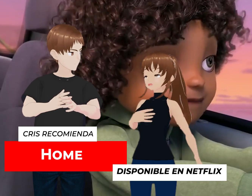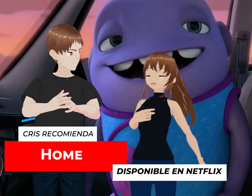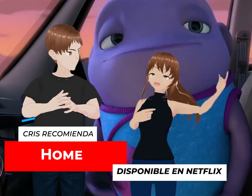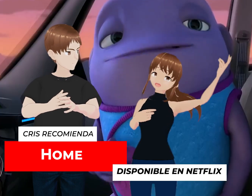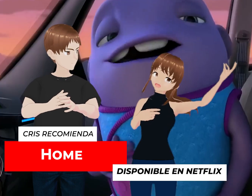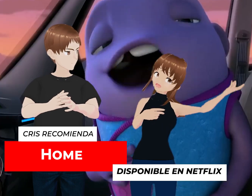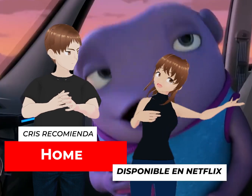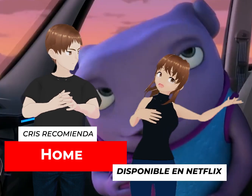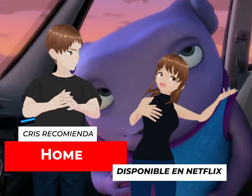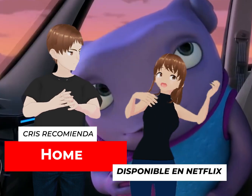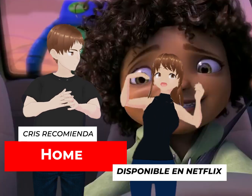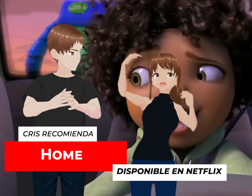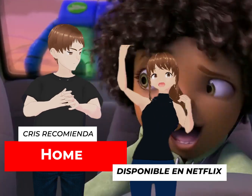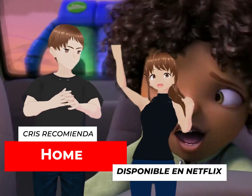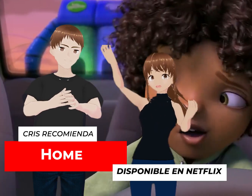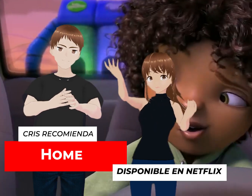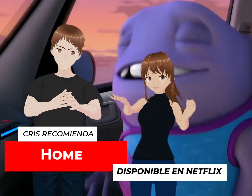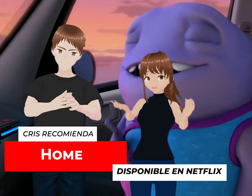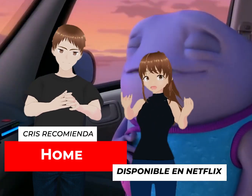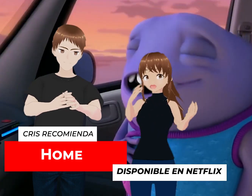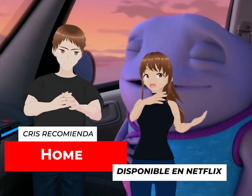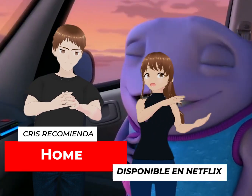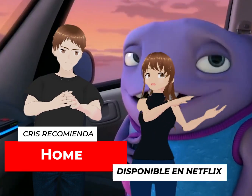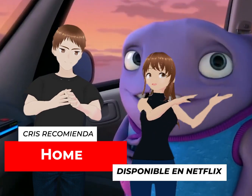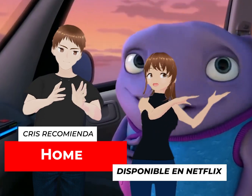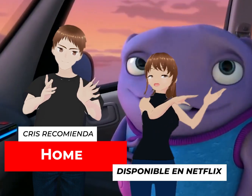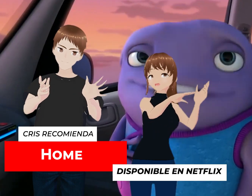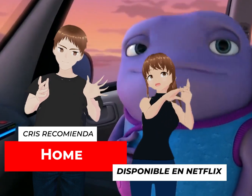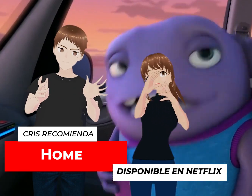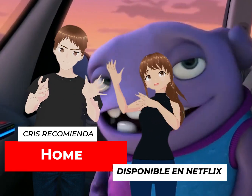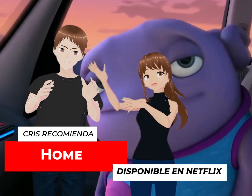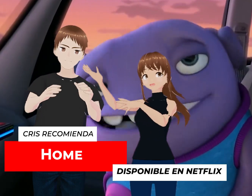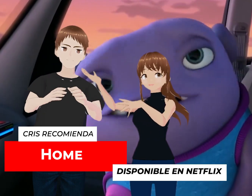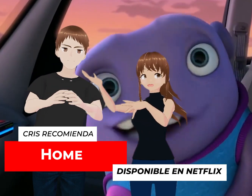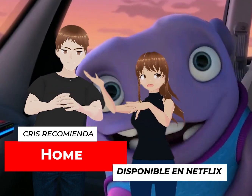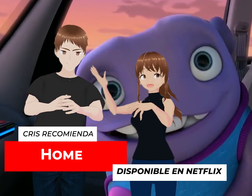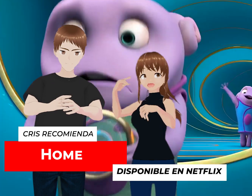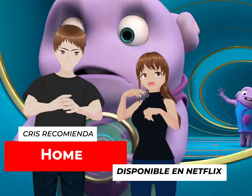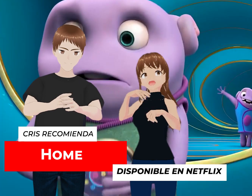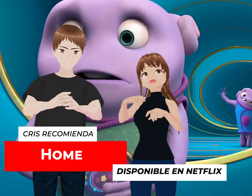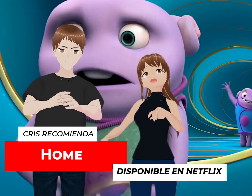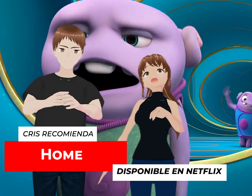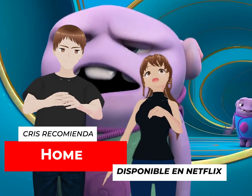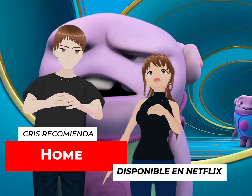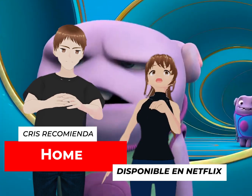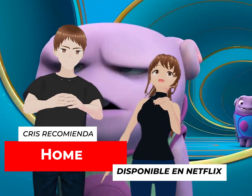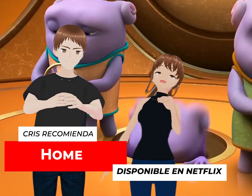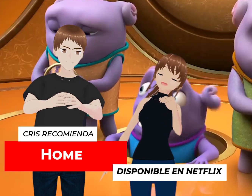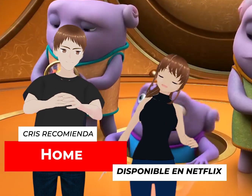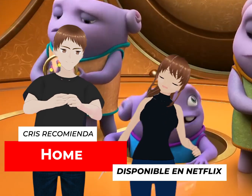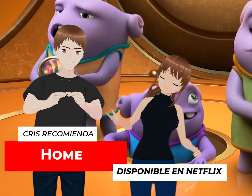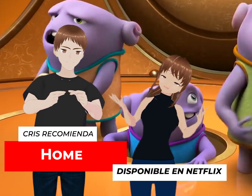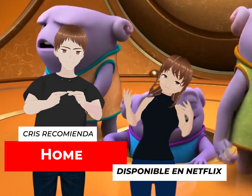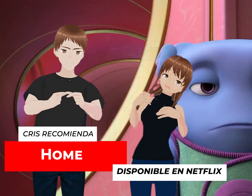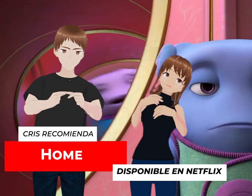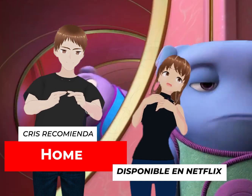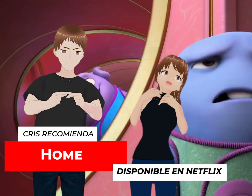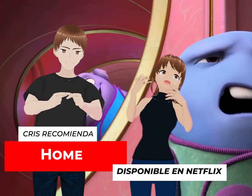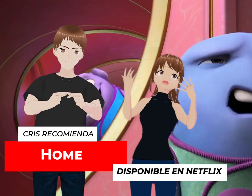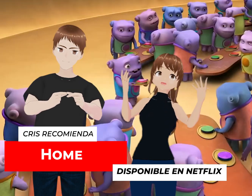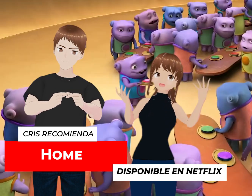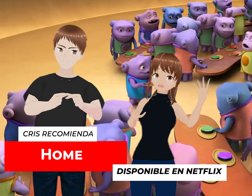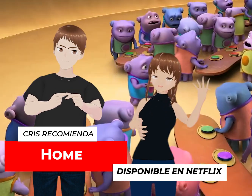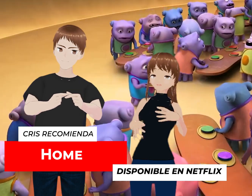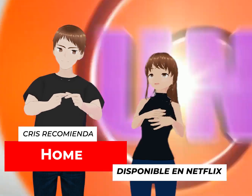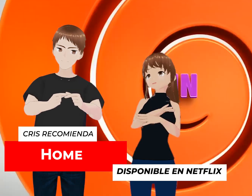relación entre el alien y la humana. El alien diferente y la humana diferente. Y la verdad es una película